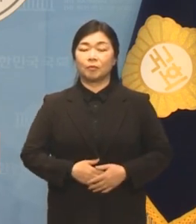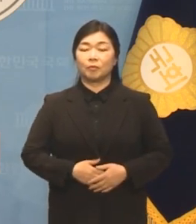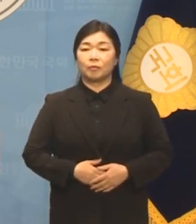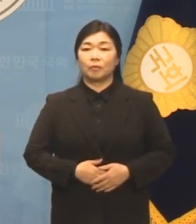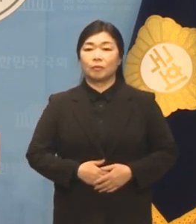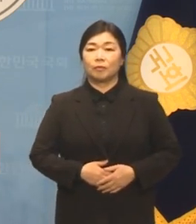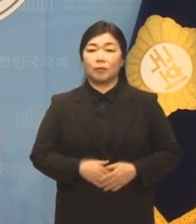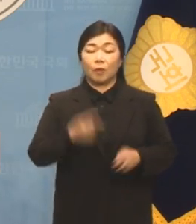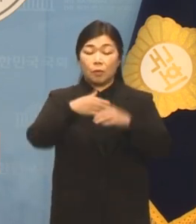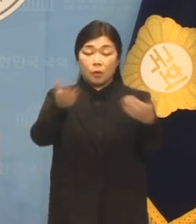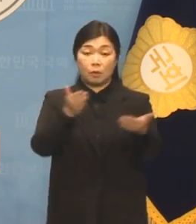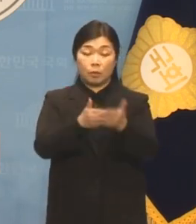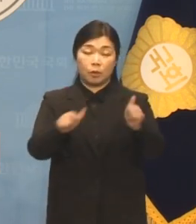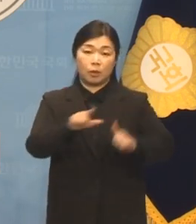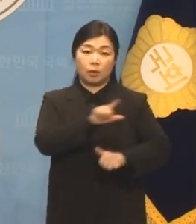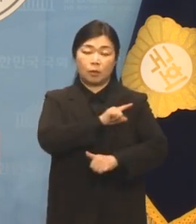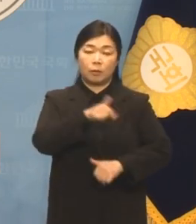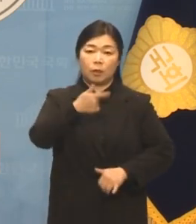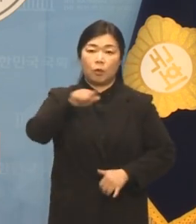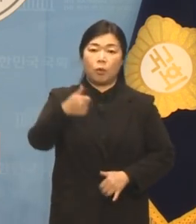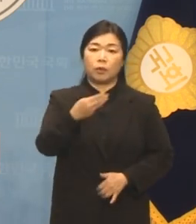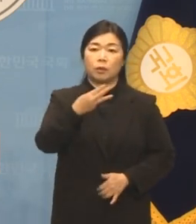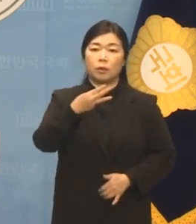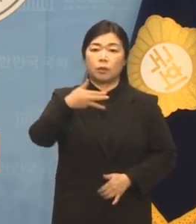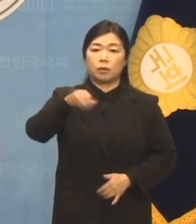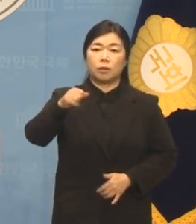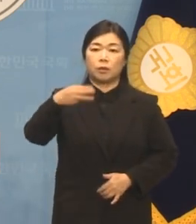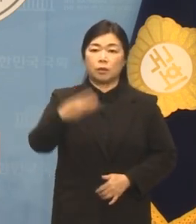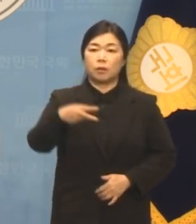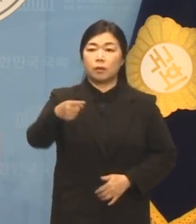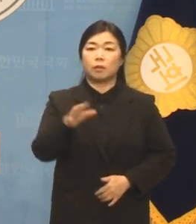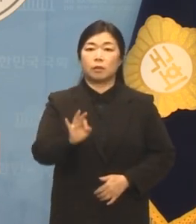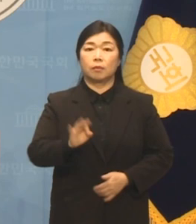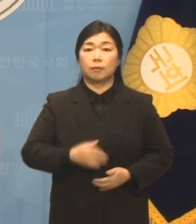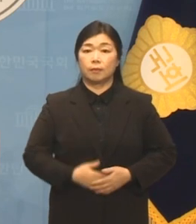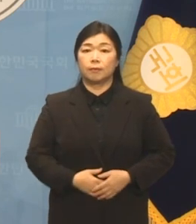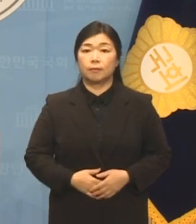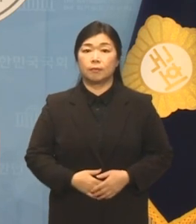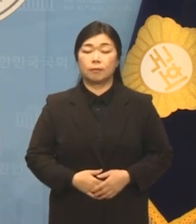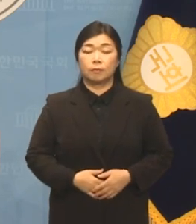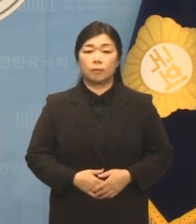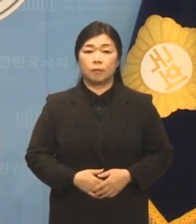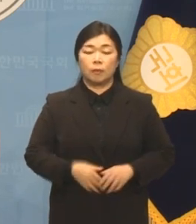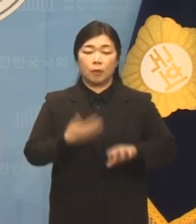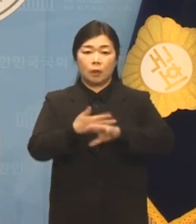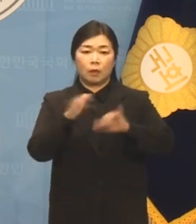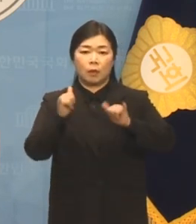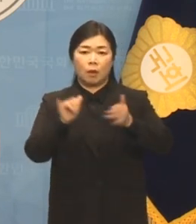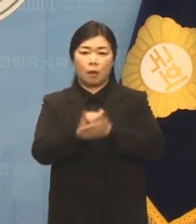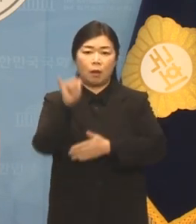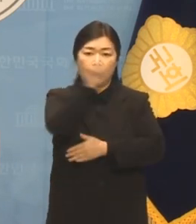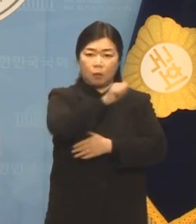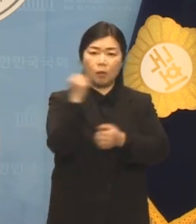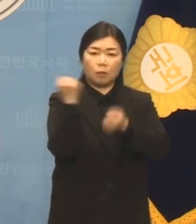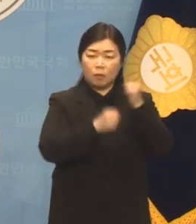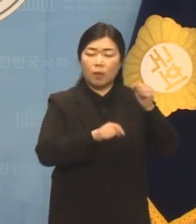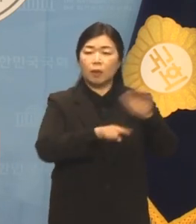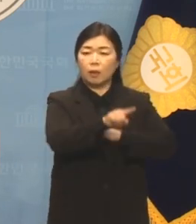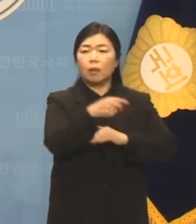민주당 수석대변인 권철승입니다. 한 건의 브리핑을 하겠습니다. 해외로 도피한 전 국방부 장관,